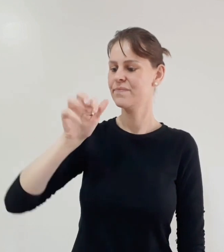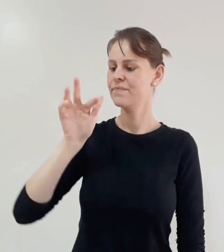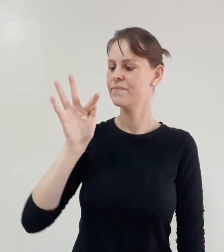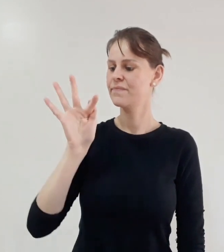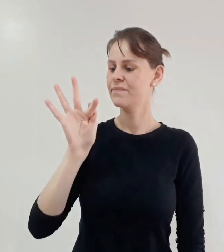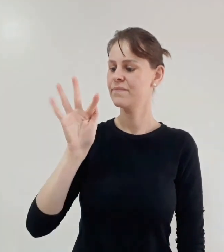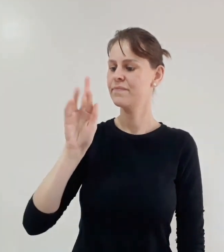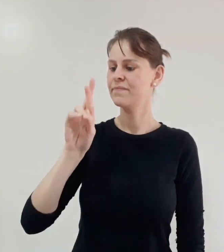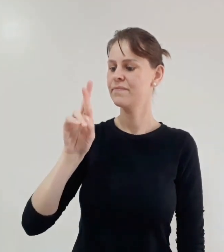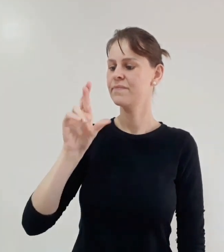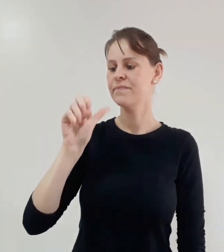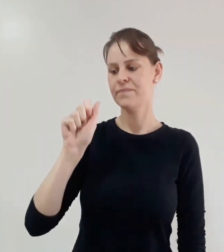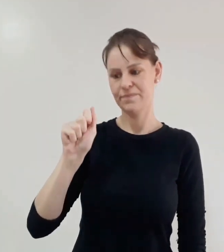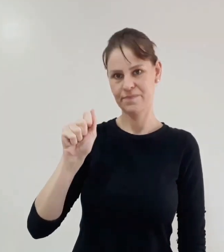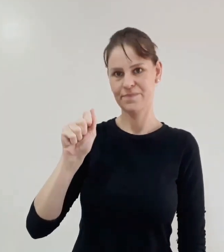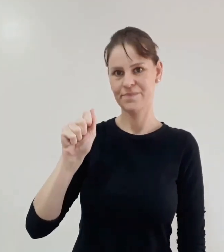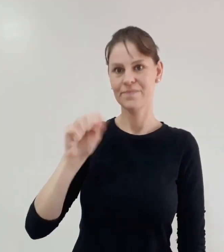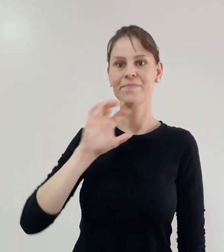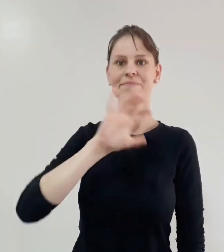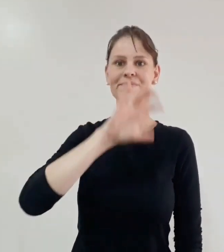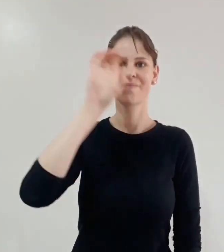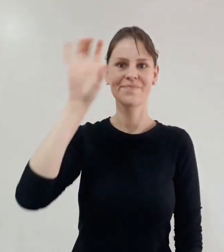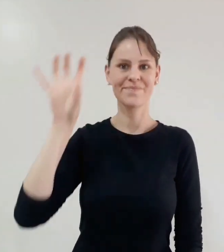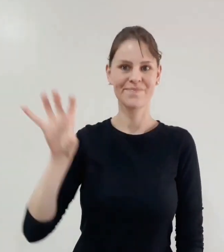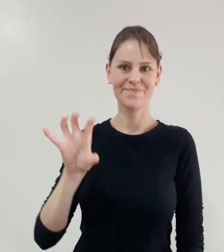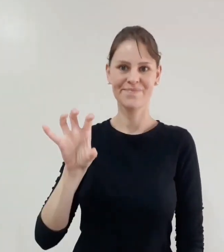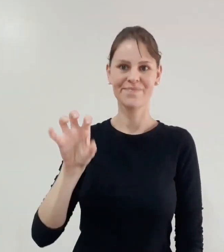uma cidade no interior de Santa Catarina.